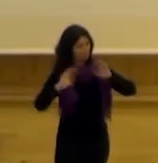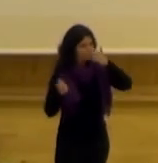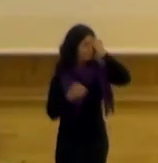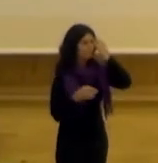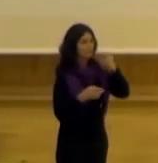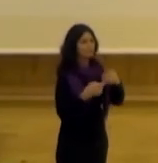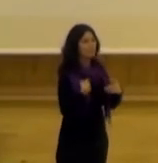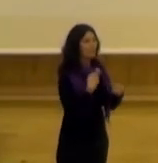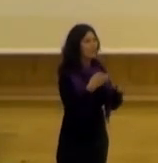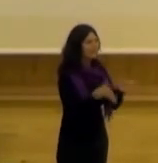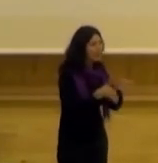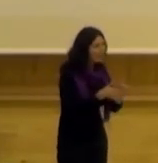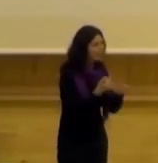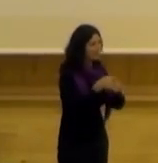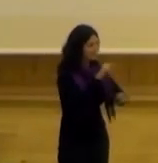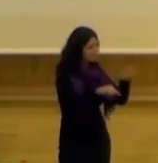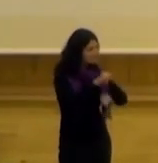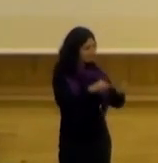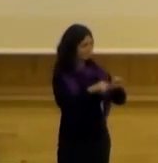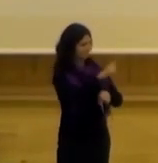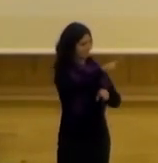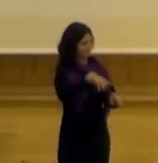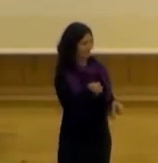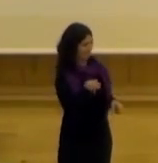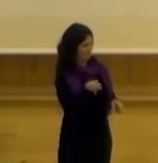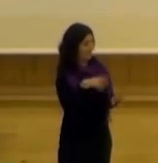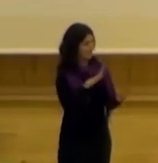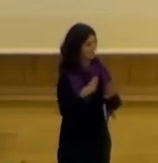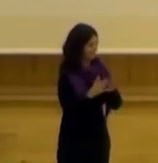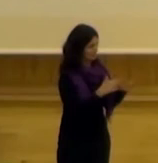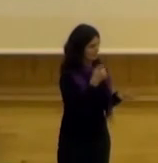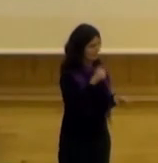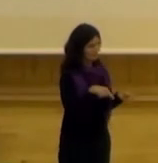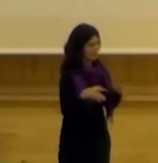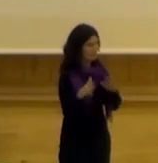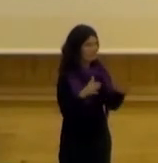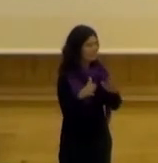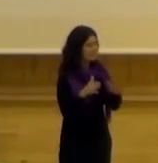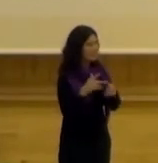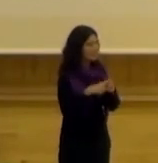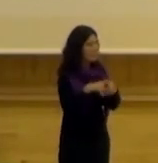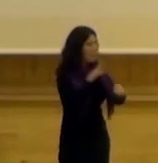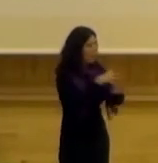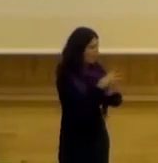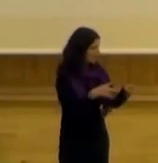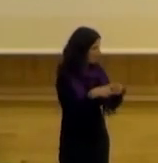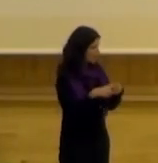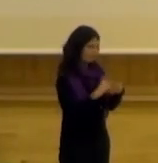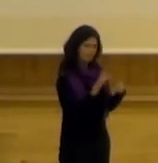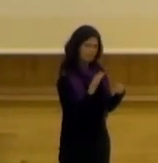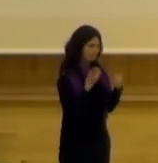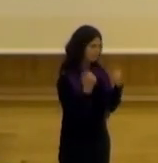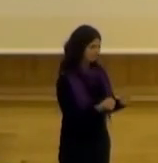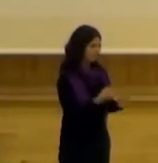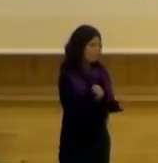quizás faltó entusiasmar y encantar a los funcionarios pero también había otros limitantes que son las del tiempo por ejemplo los horarios o